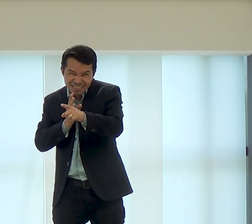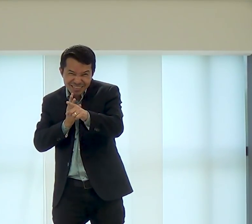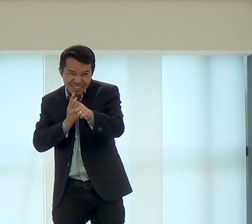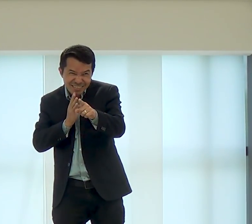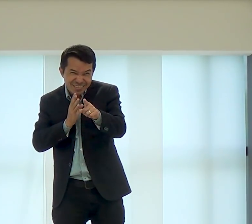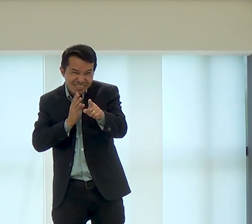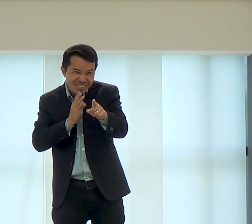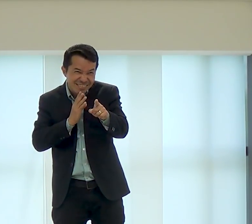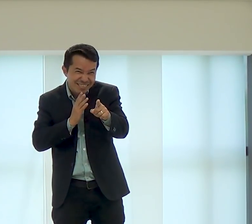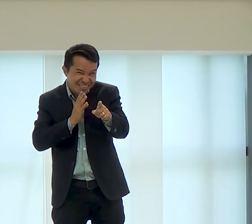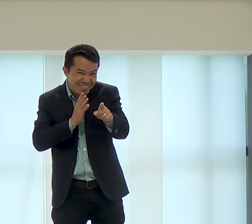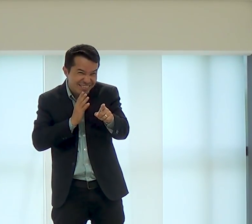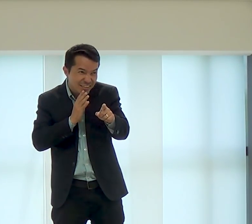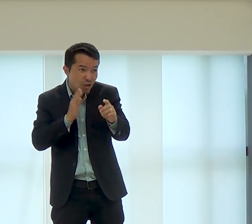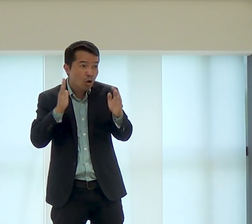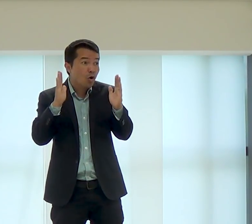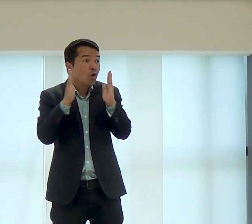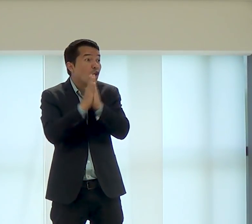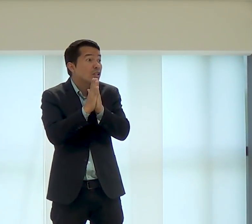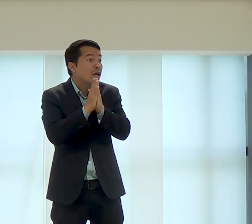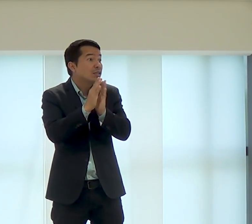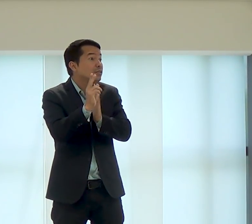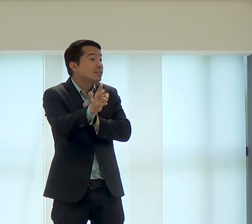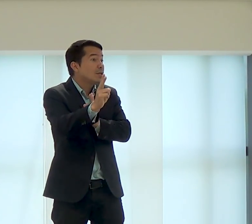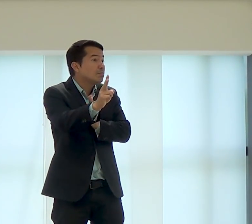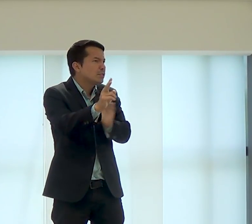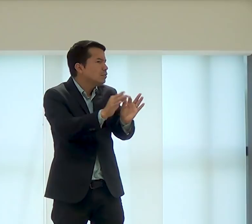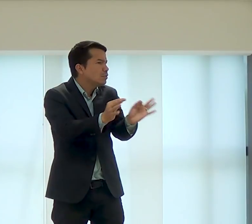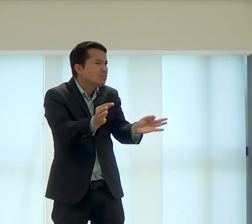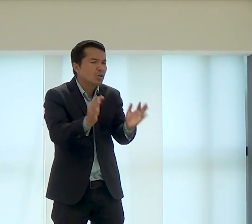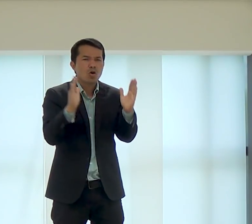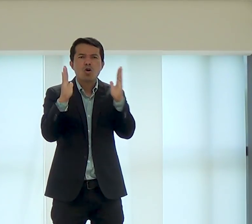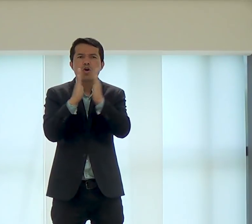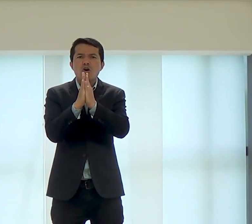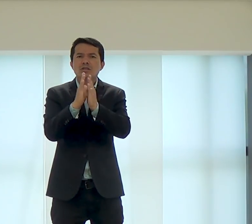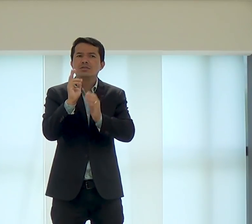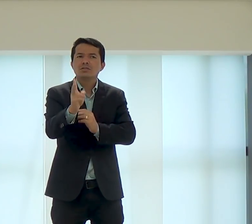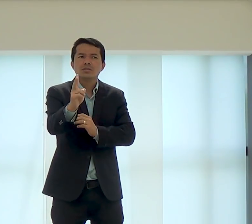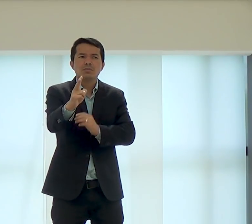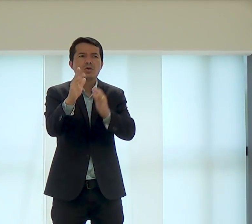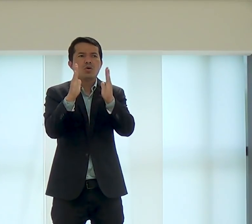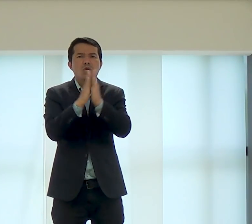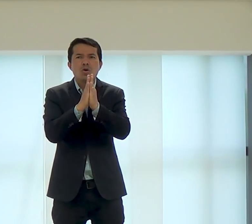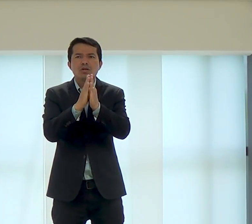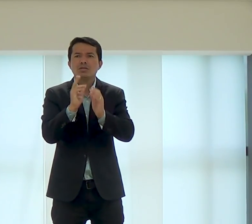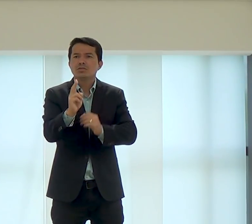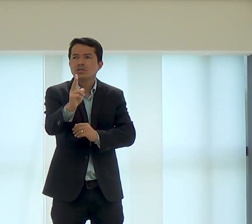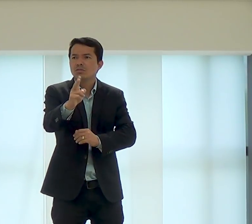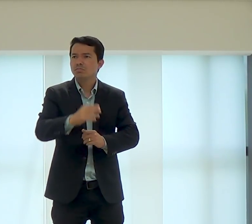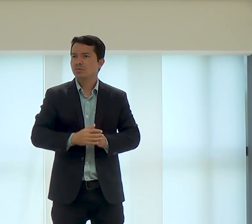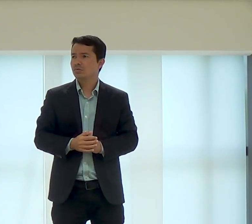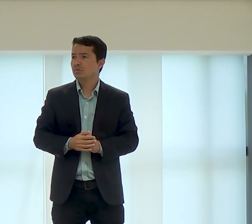Tessalonicenses, vocês conhecem que o texto fala, orar sempre, orar sem cessar,